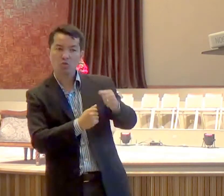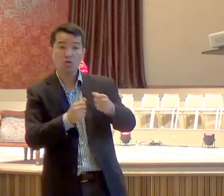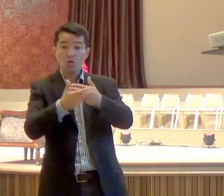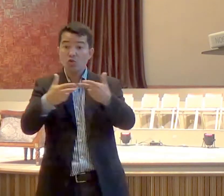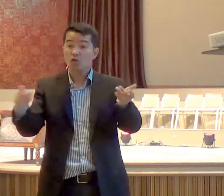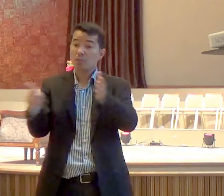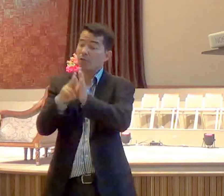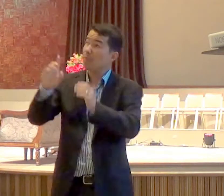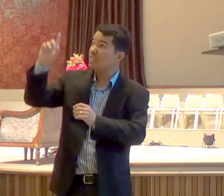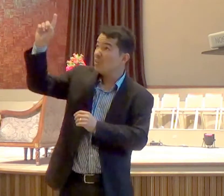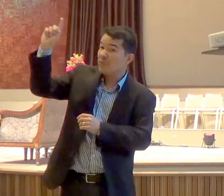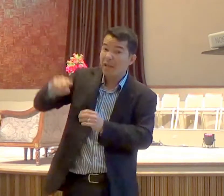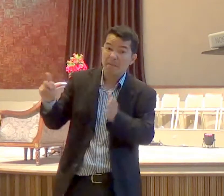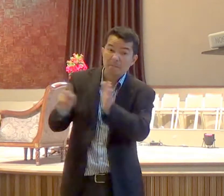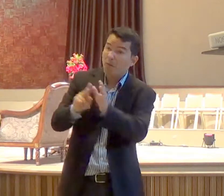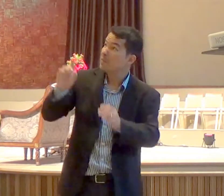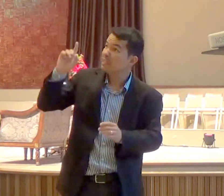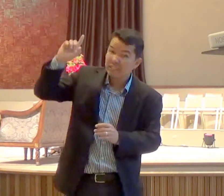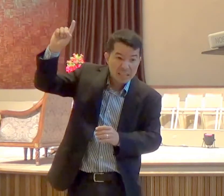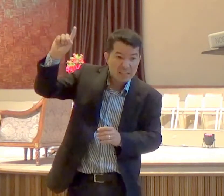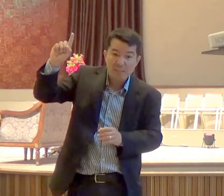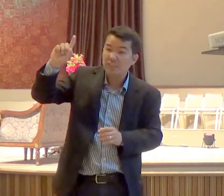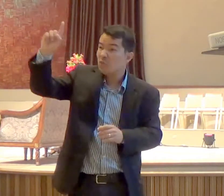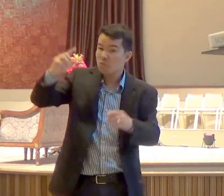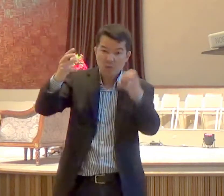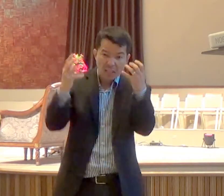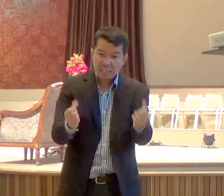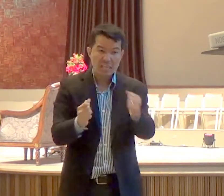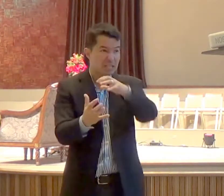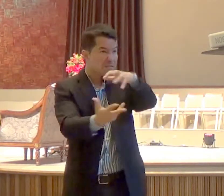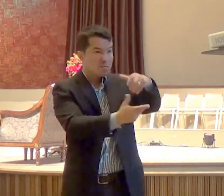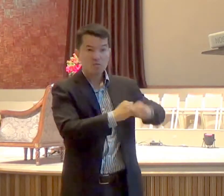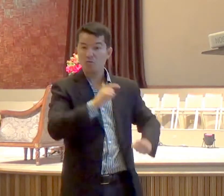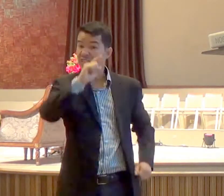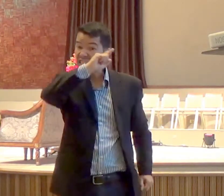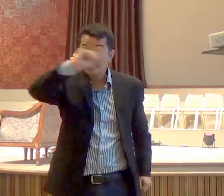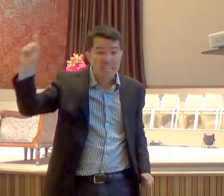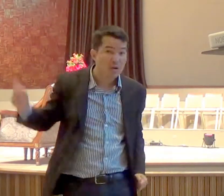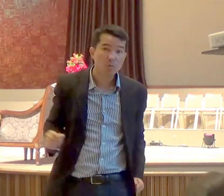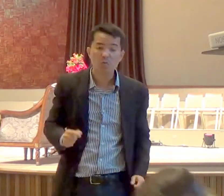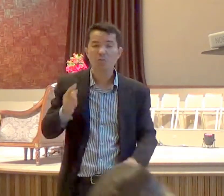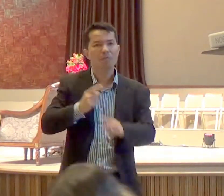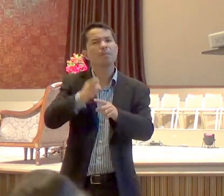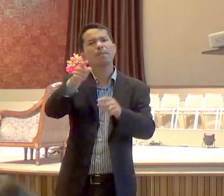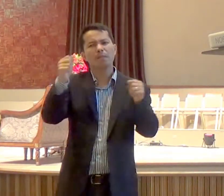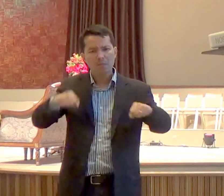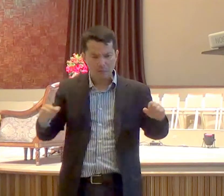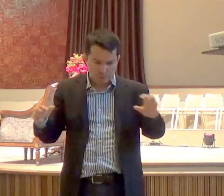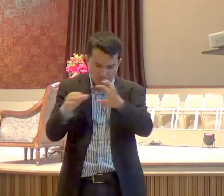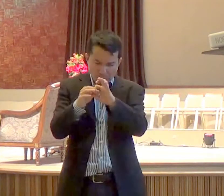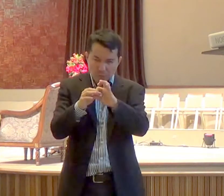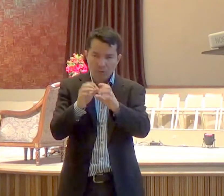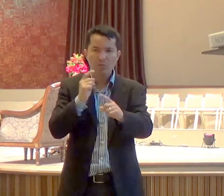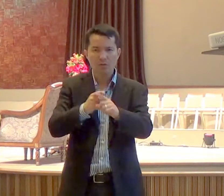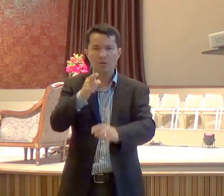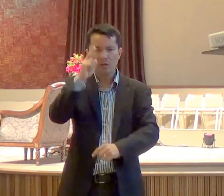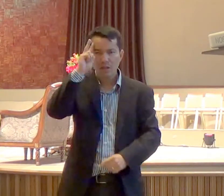aceita aquilo que Ele estabeleceu, como sendo para Ele, do jeito dEle, por isso Daniel disse, olha aqui meu sozado,